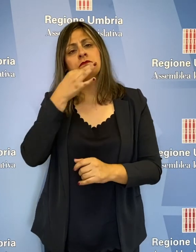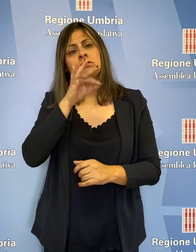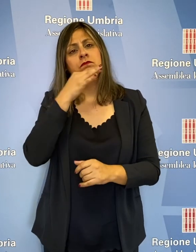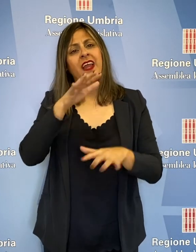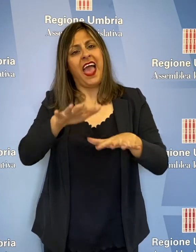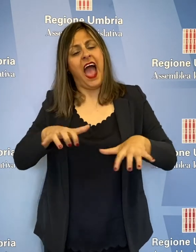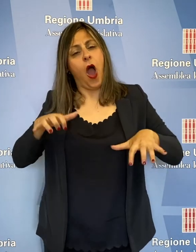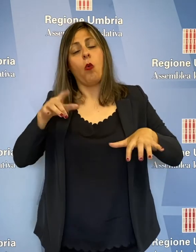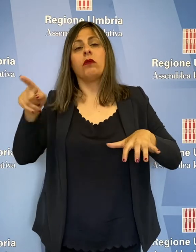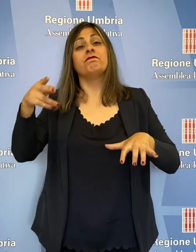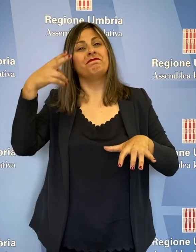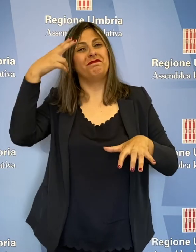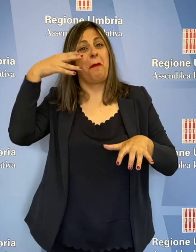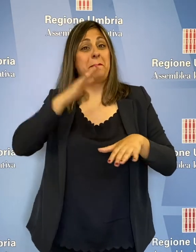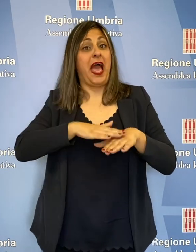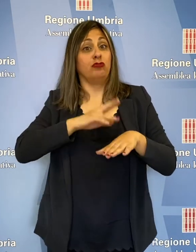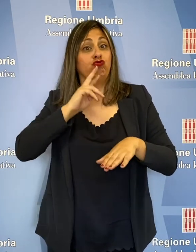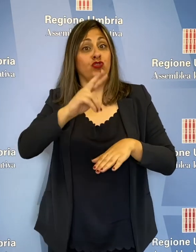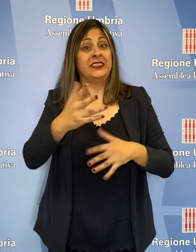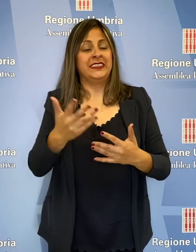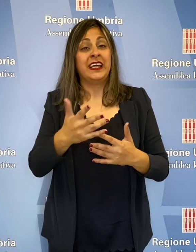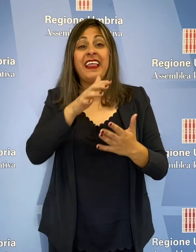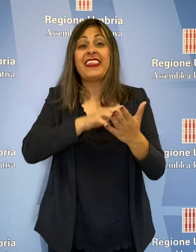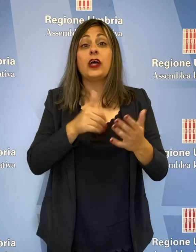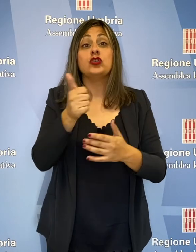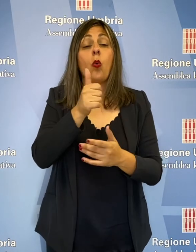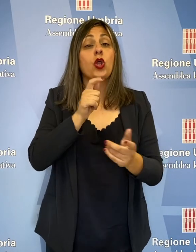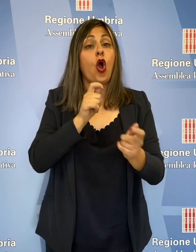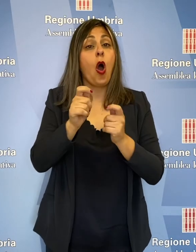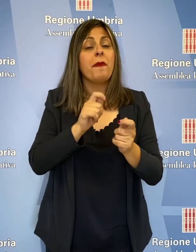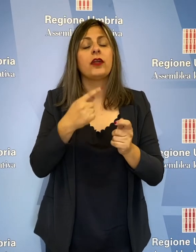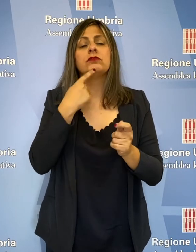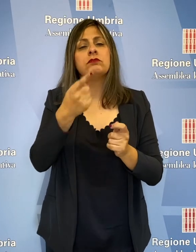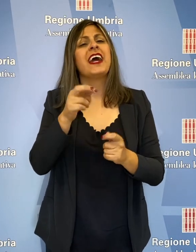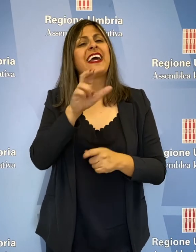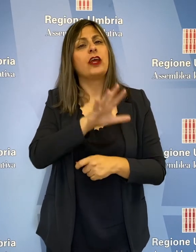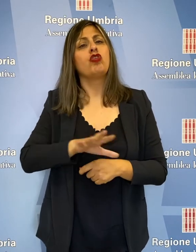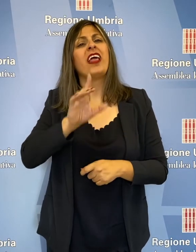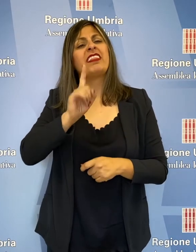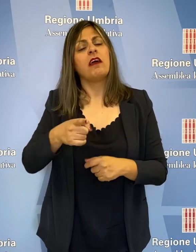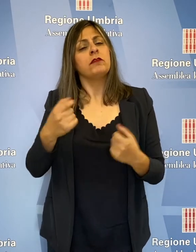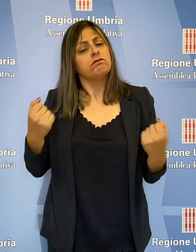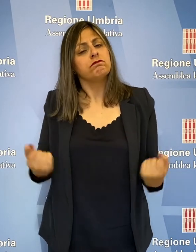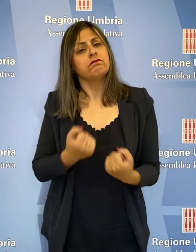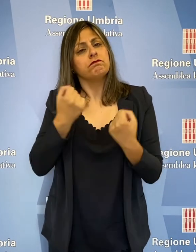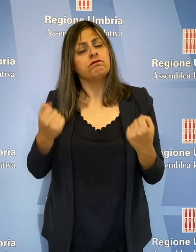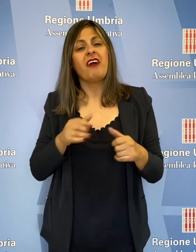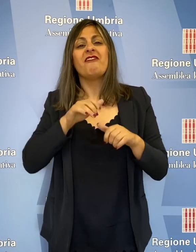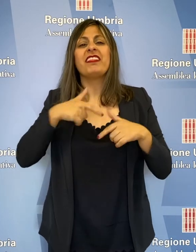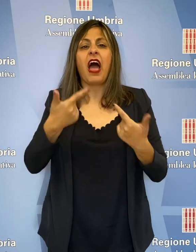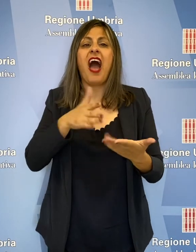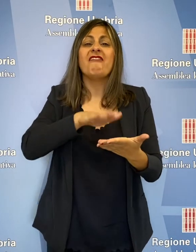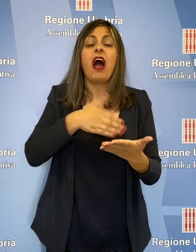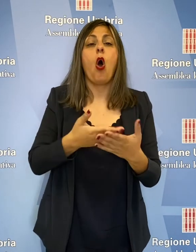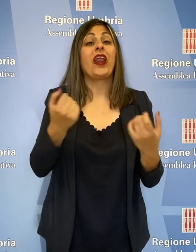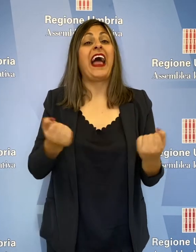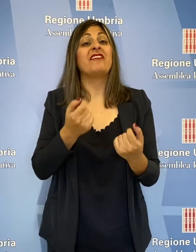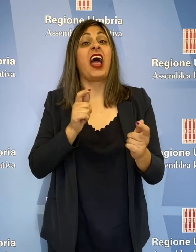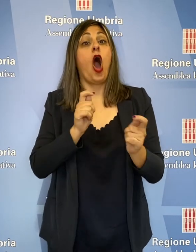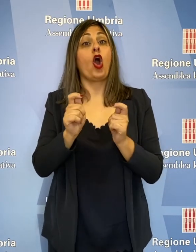sul commercio stabilisce che la regione promuove la conoscenza e la valorizzazione delle attività commerciali che costituiscono la testimonianza della